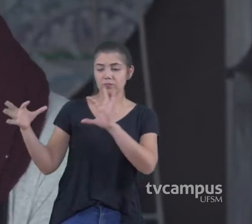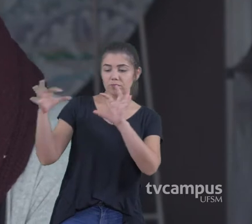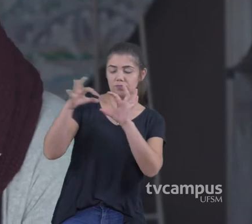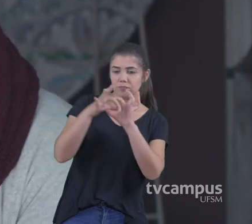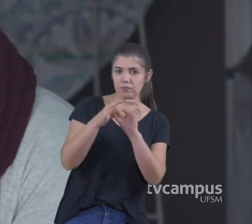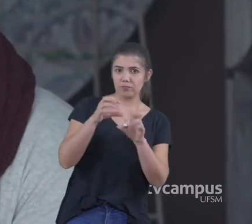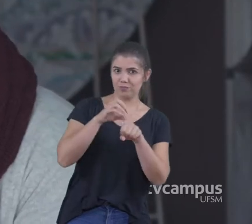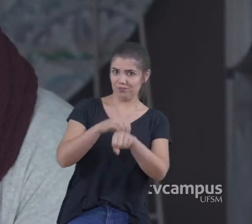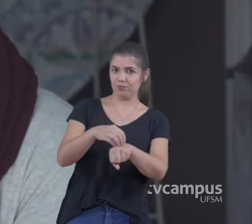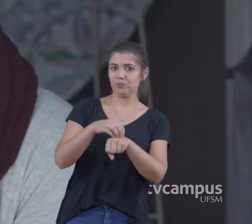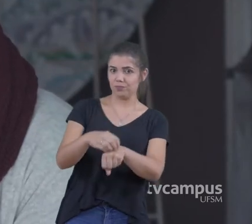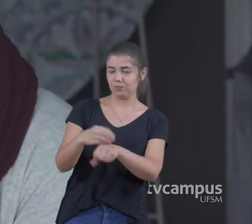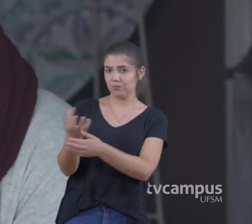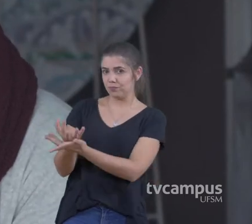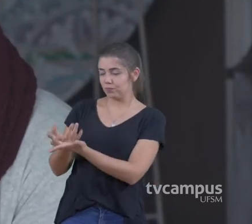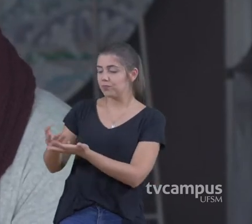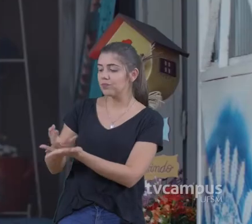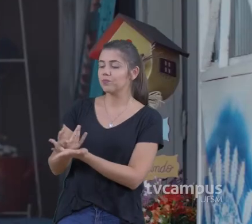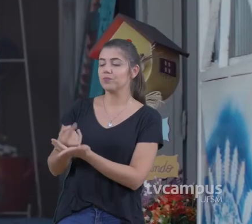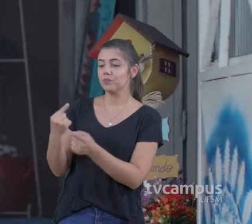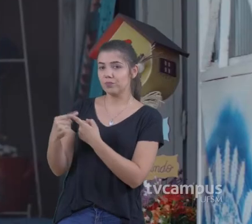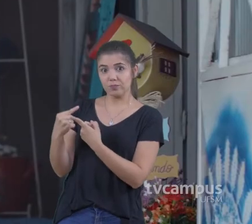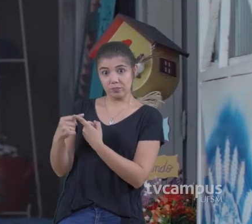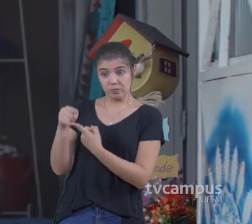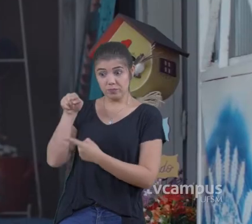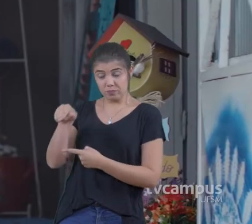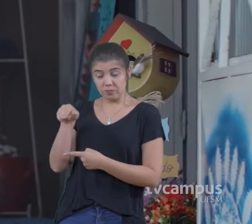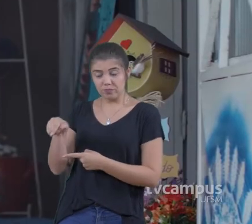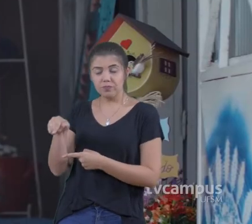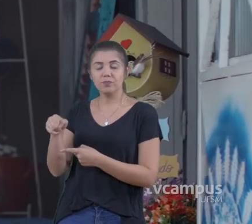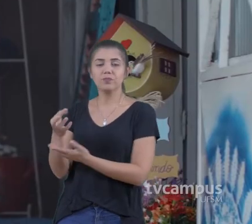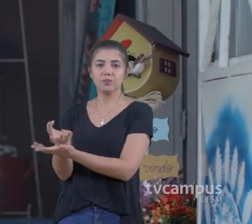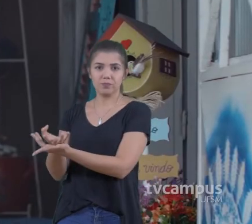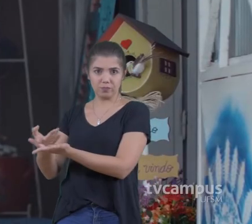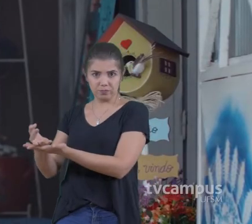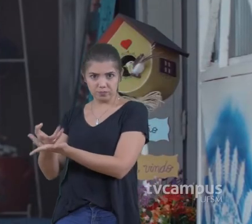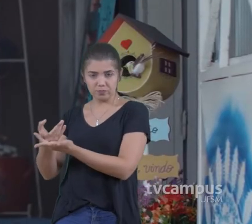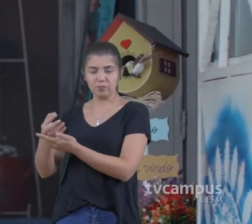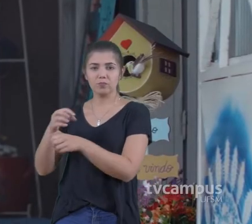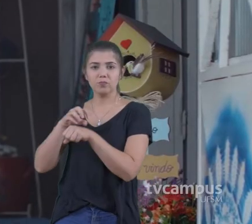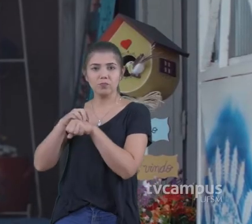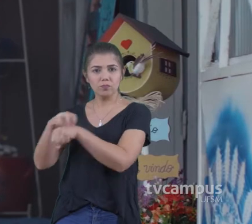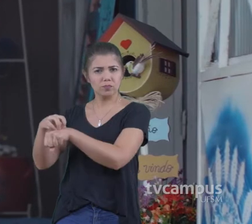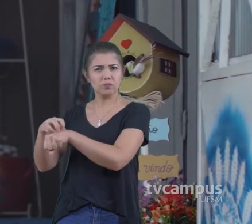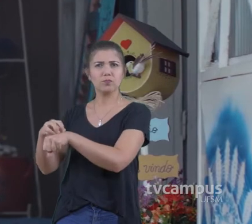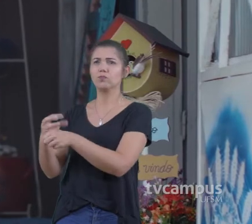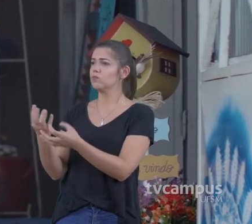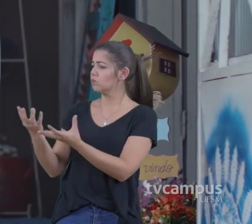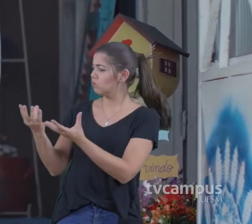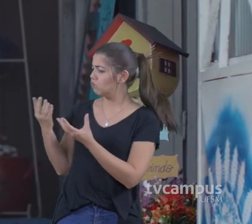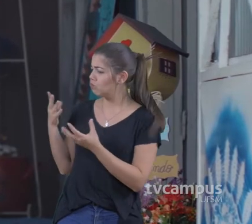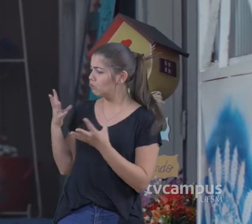município Porque é um turismo Muito forte Por causa que A Caçapava É considerada Uma riqueza natural